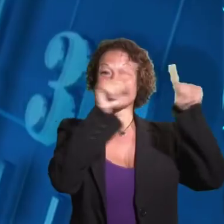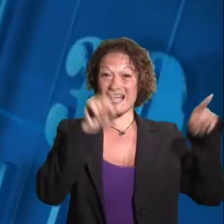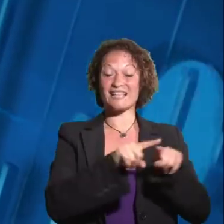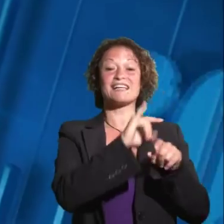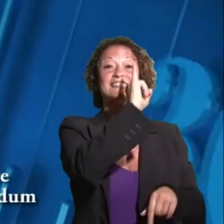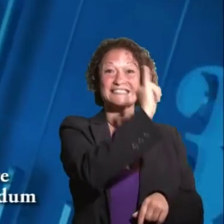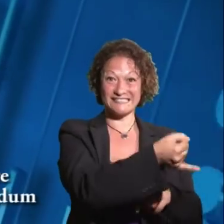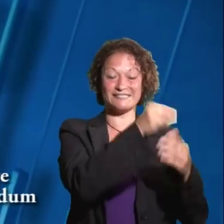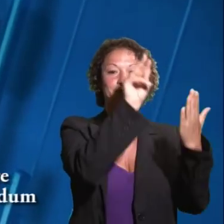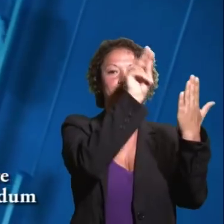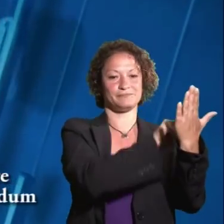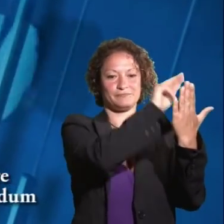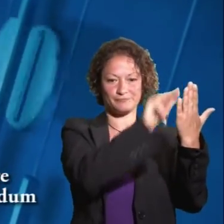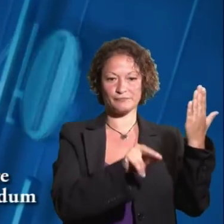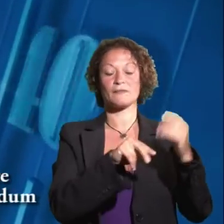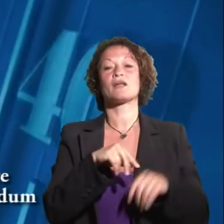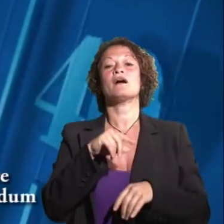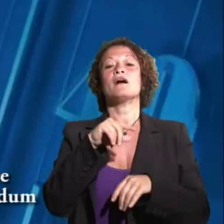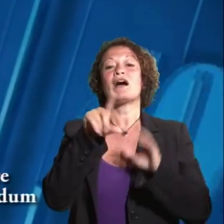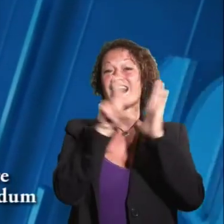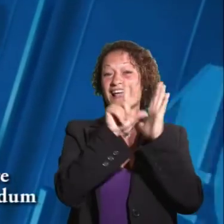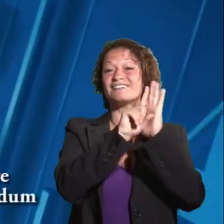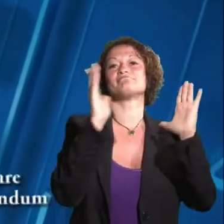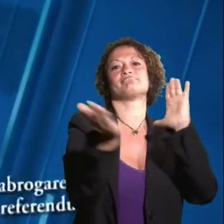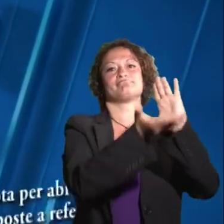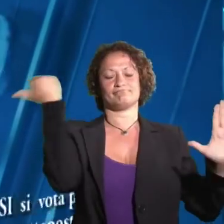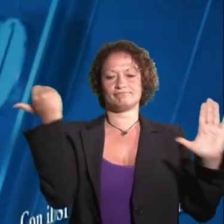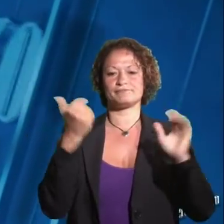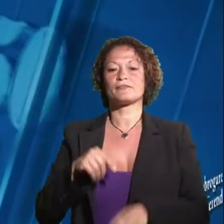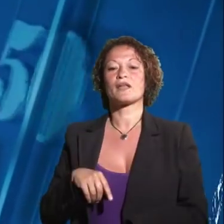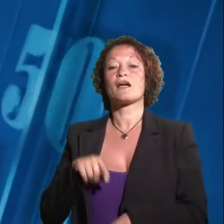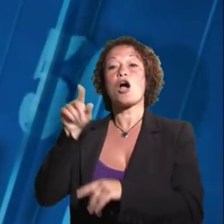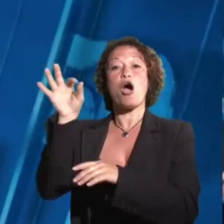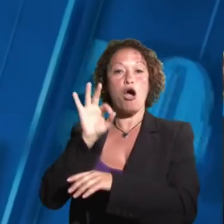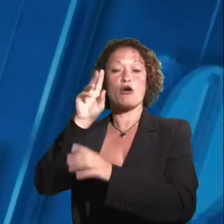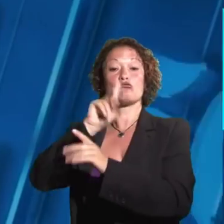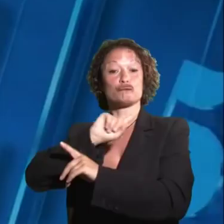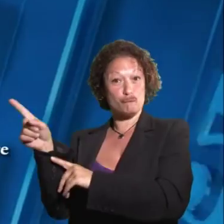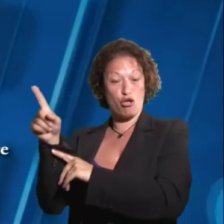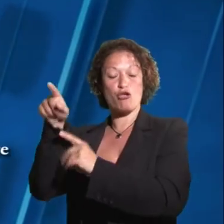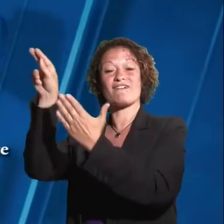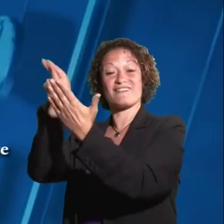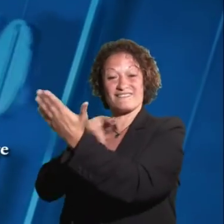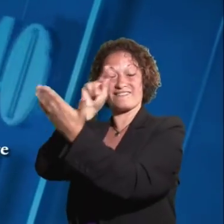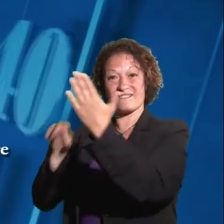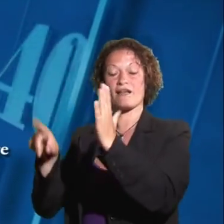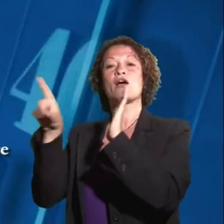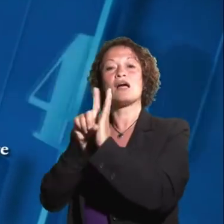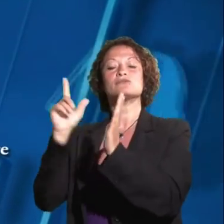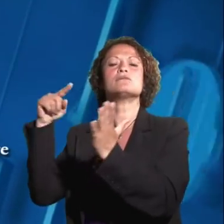Con il sì si vota per abrogare le norme sottoposte al referendum. Con il no si vota per mantenere in vigore le norme sottoposte